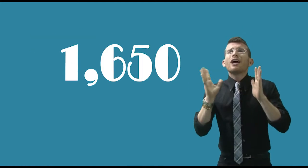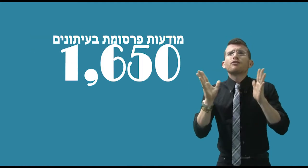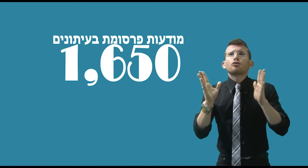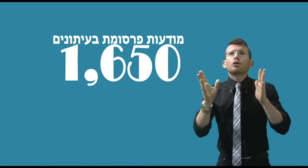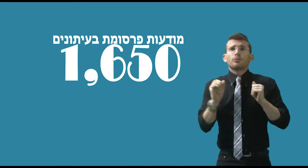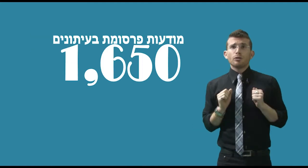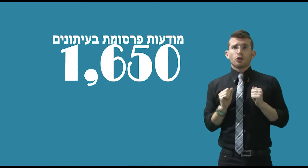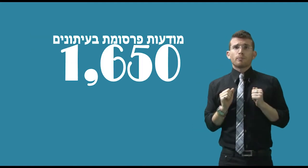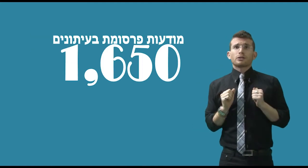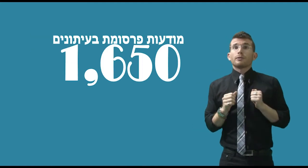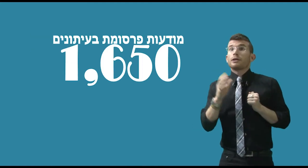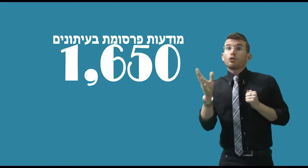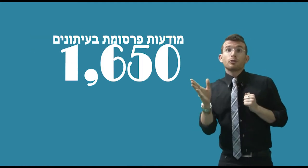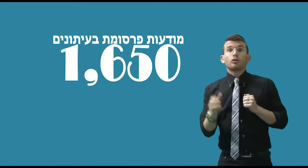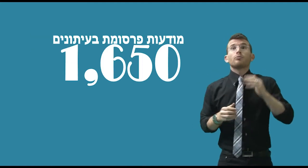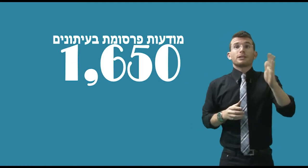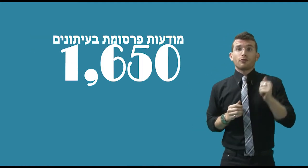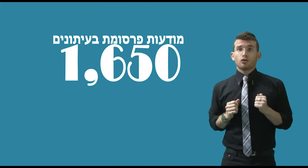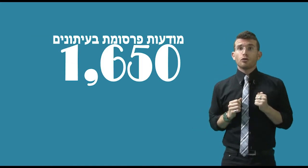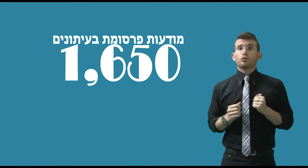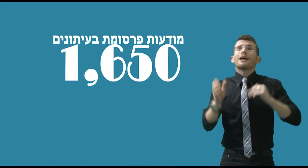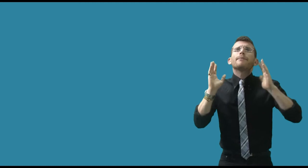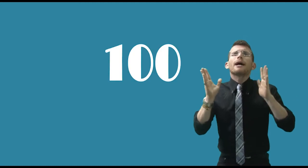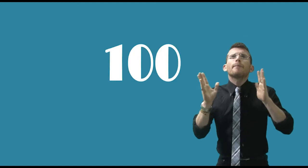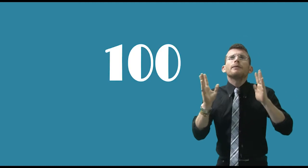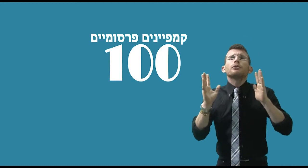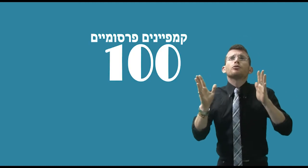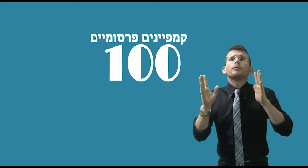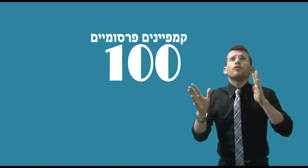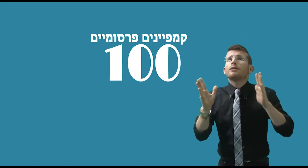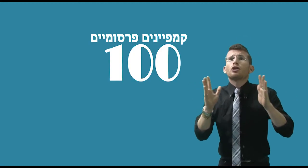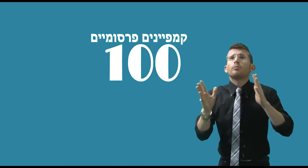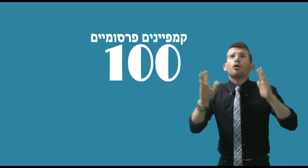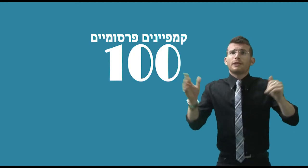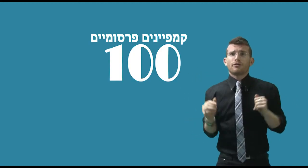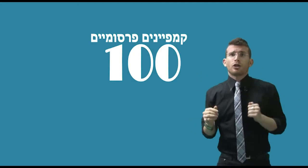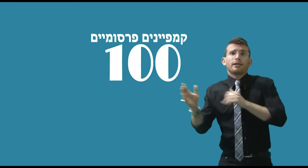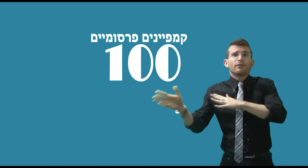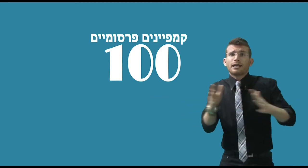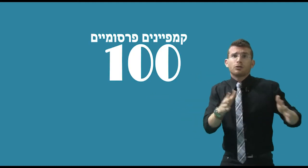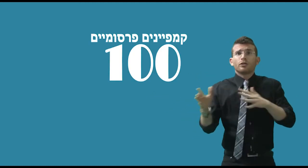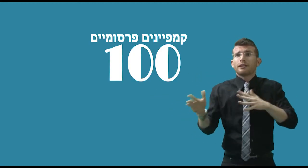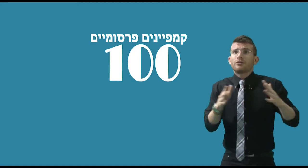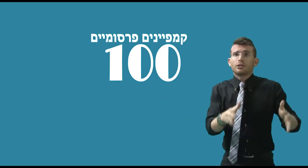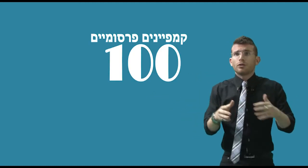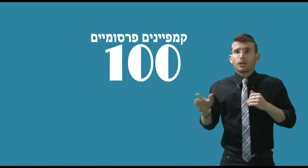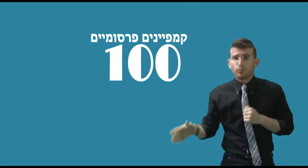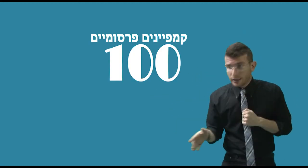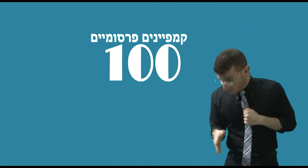1650 עוד דעות פרסומת בעיתונים השונים ובשפות השונות, ומעל ל-100 קמפיינים פרסומיים מובילים שעלו בכל מידי, אפשרי טלוויזיה, רדו, אינטרנט ועיתונים. כדוגמת,